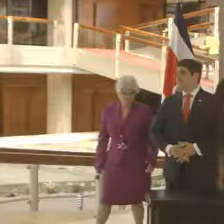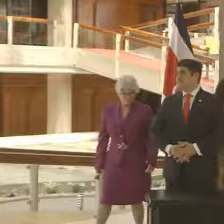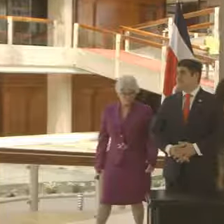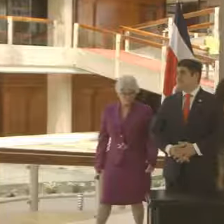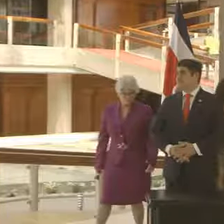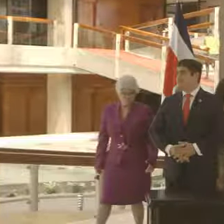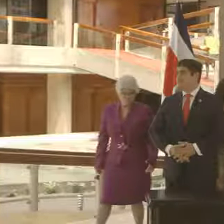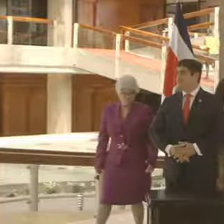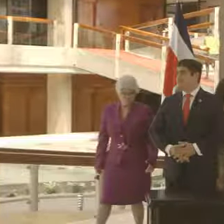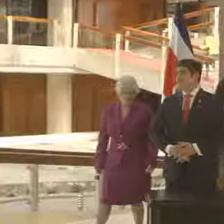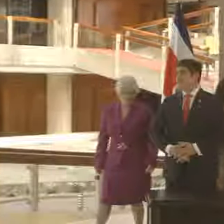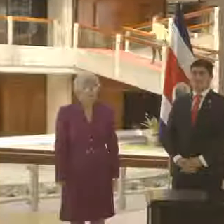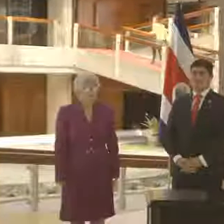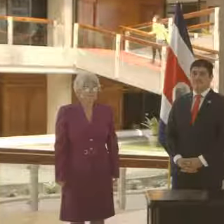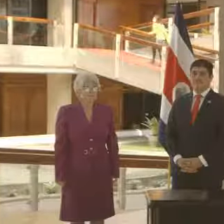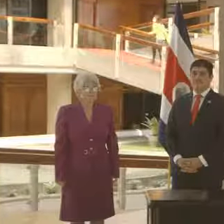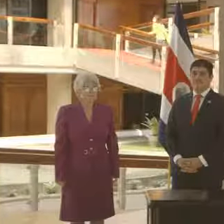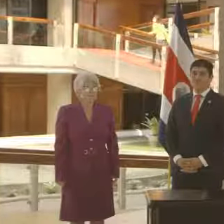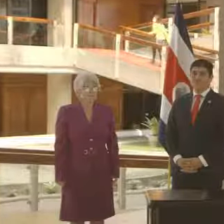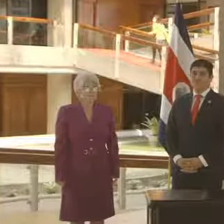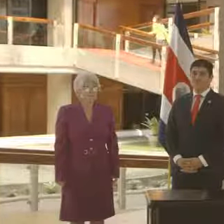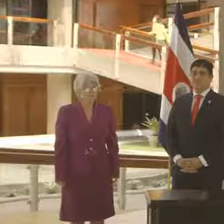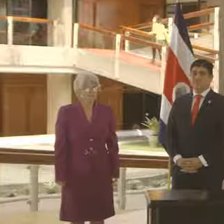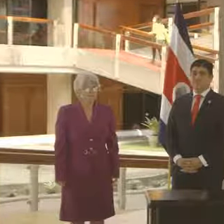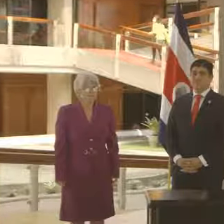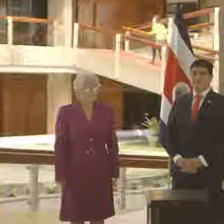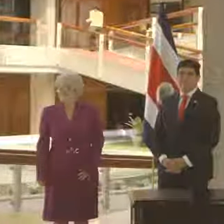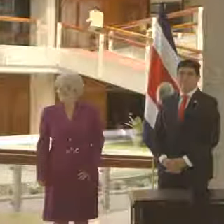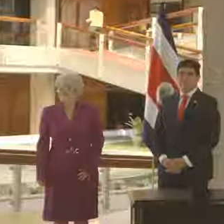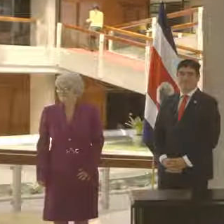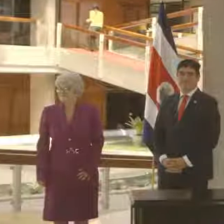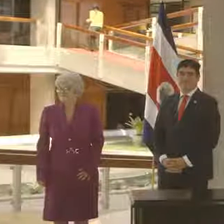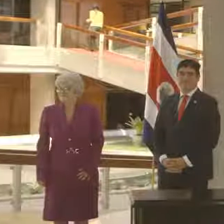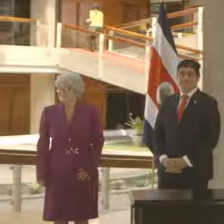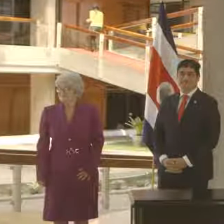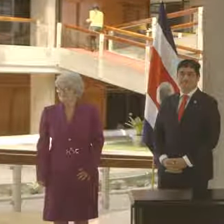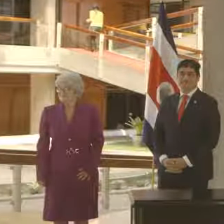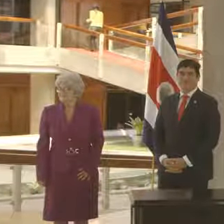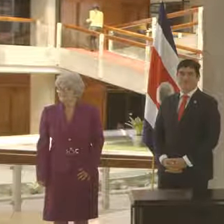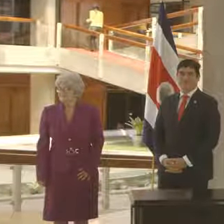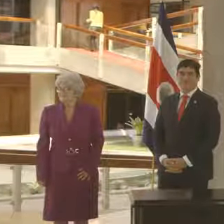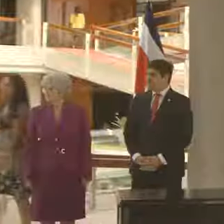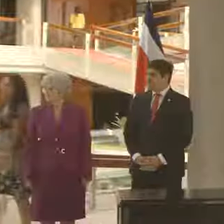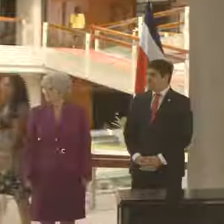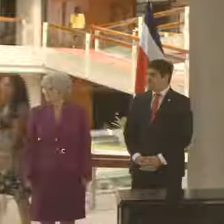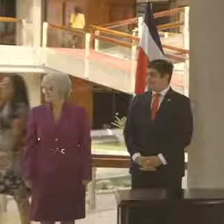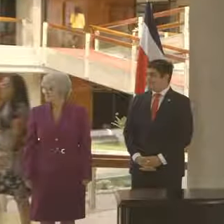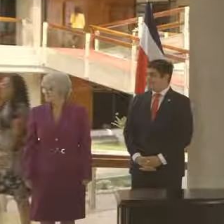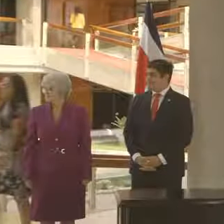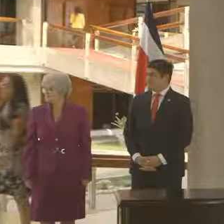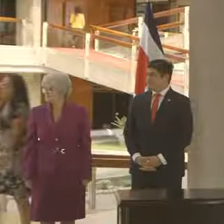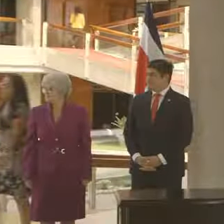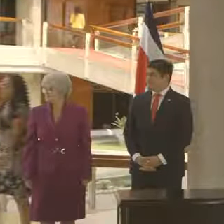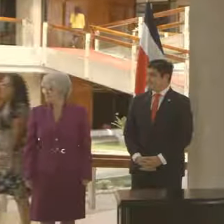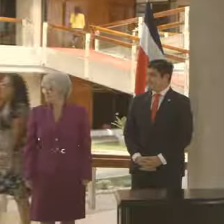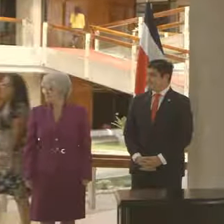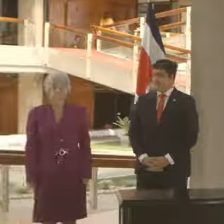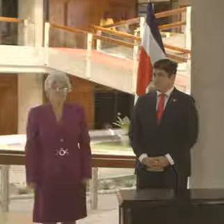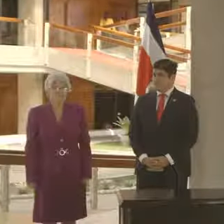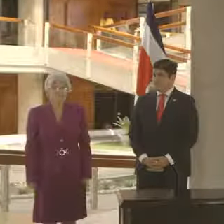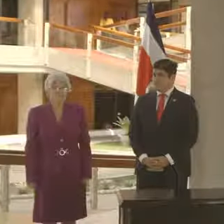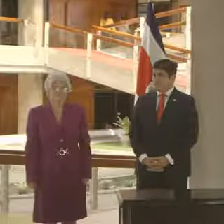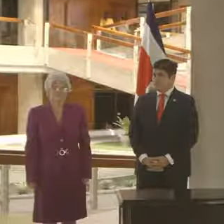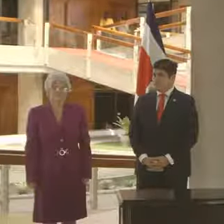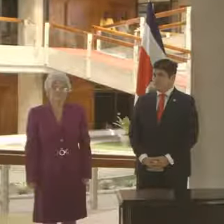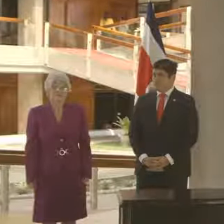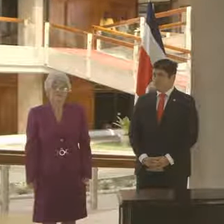Don Juan Carlos Mendoza, el día de hoy, el día de hoy, el señor presidente de la República junto a la ministra de